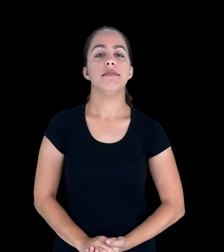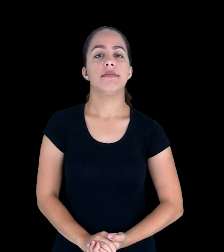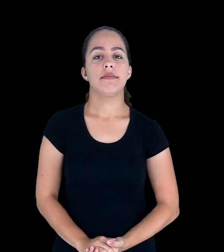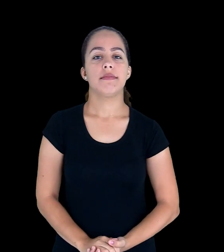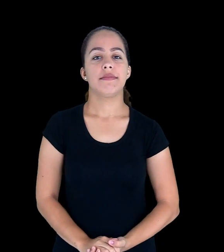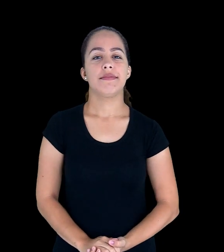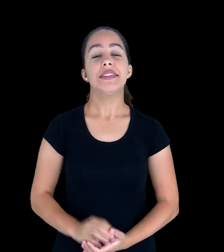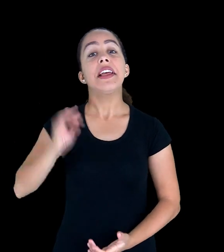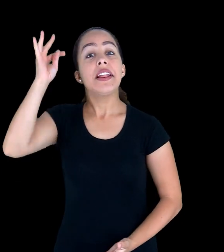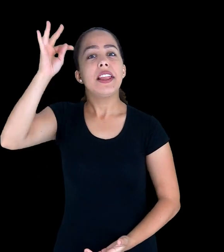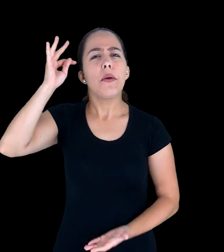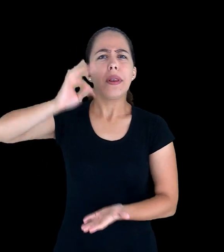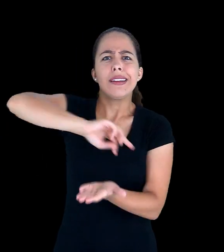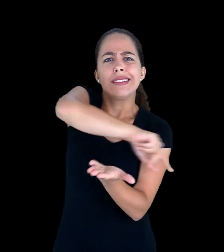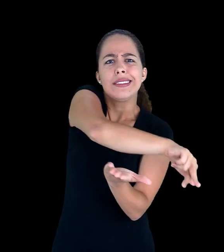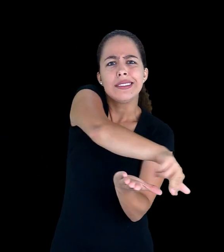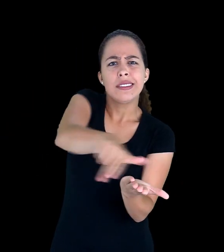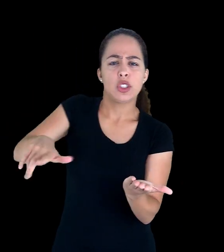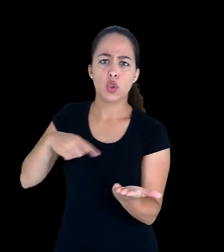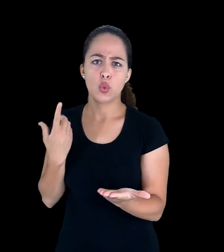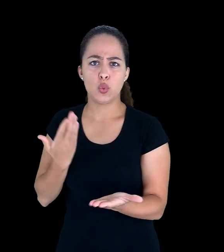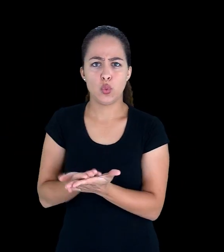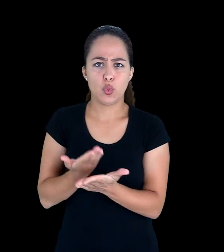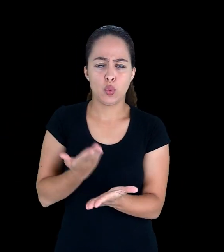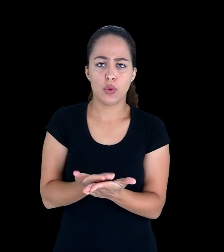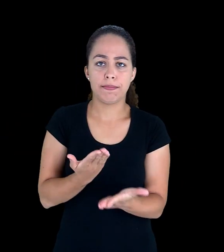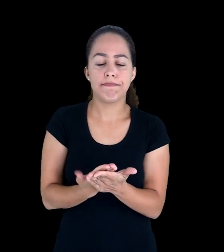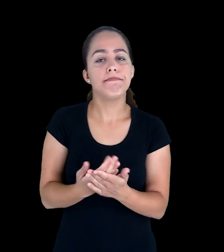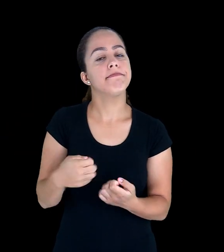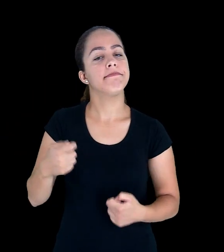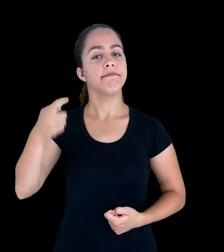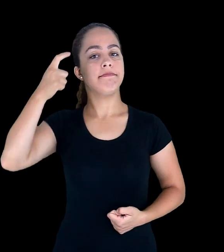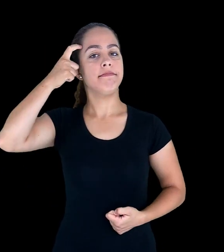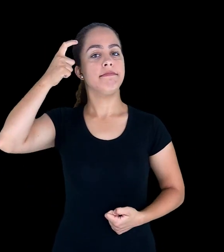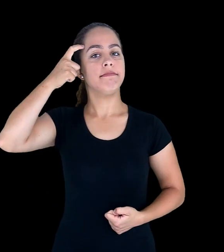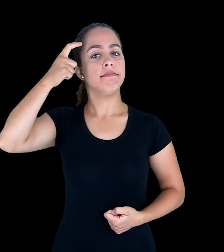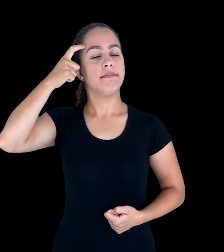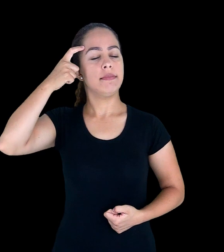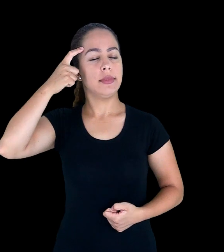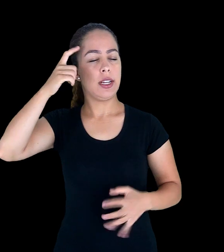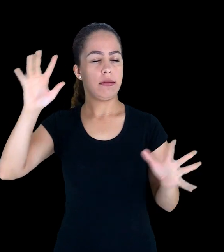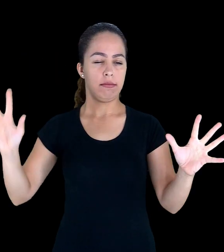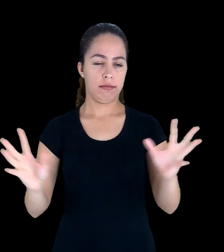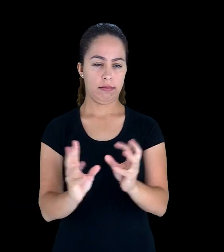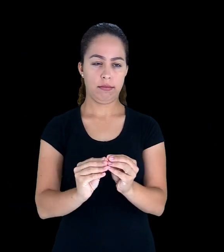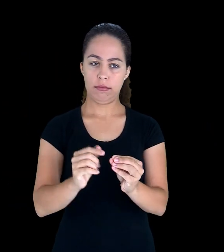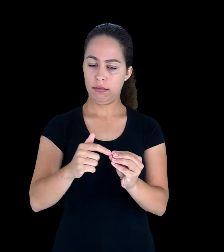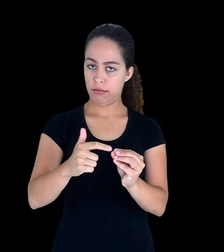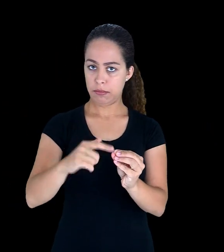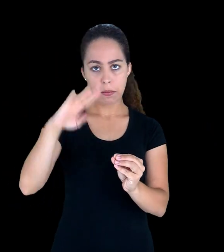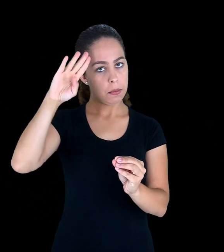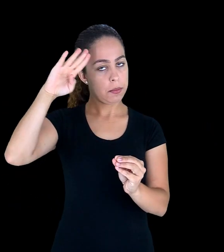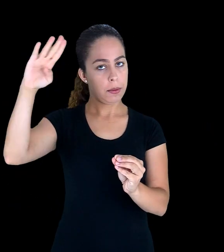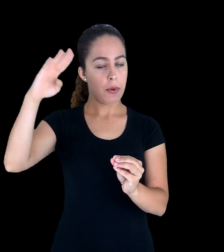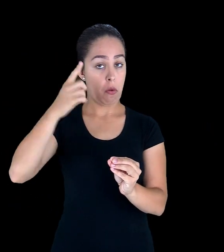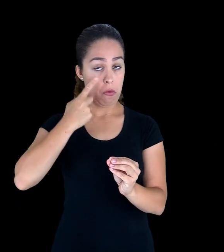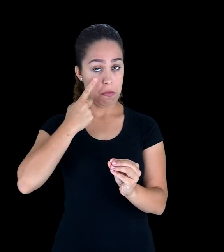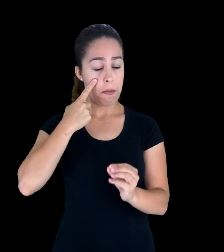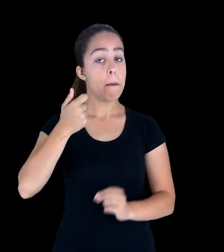das diversas teorias de aprendizagem, é importante nós fazermos algumas considerações. A primeira delas é